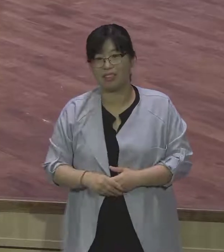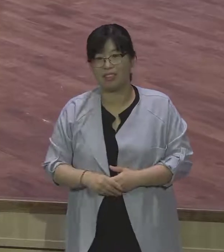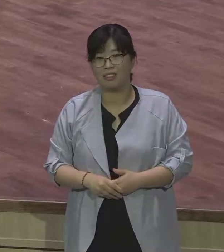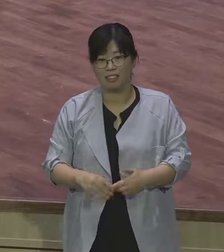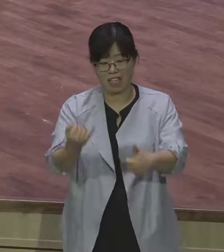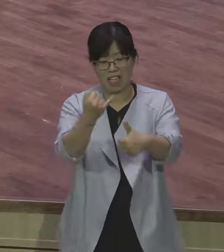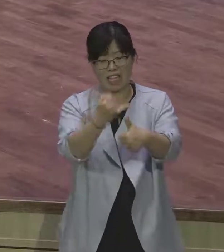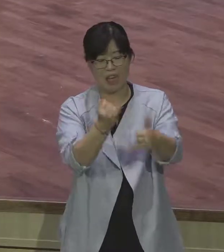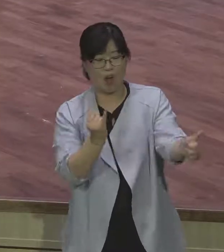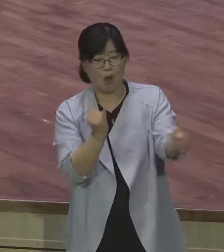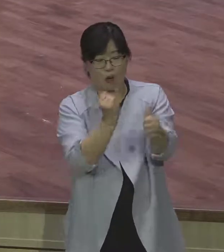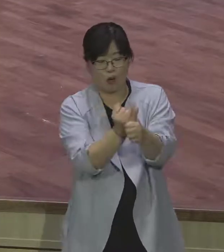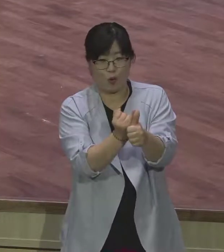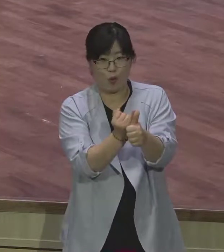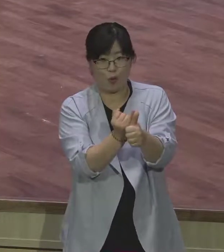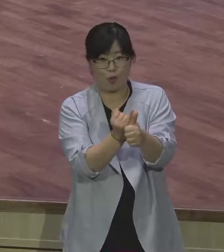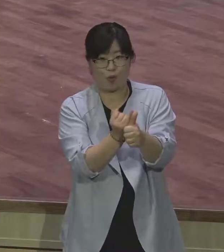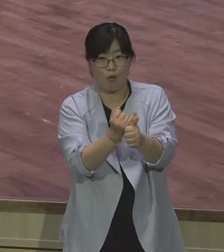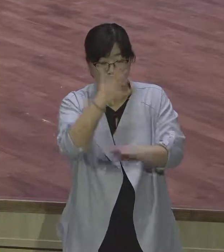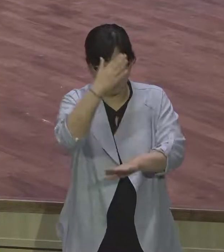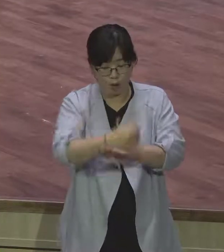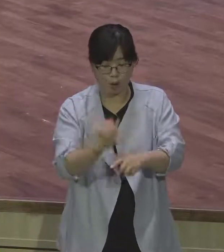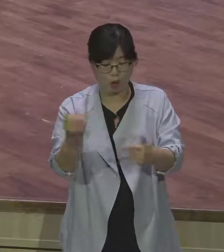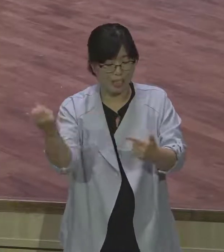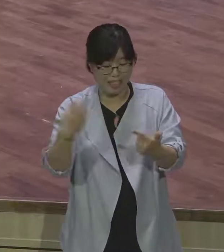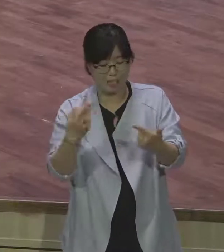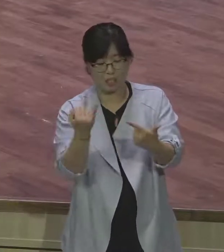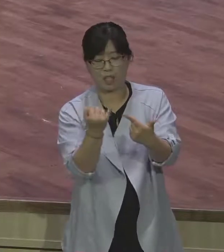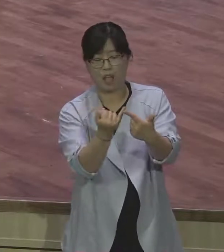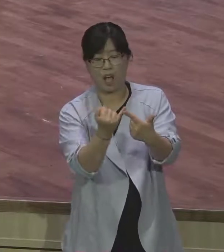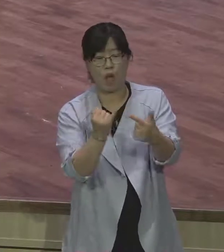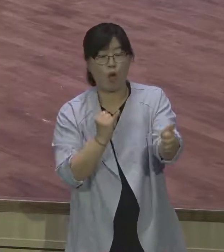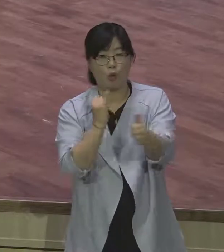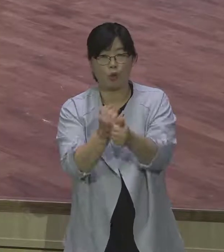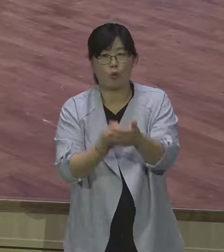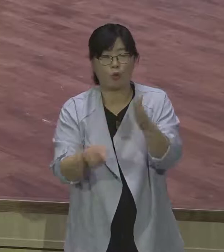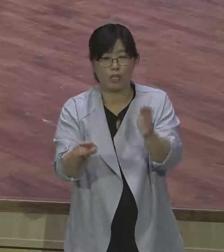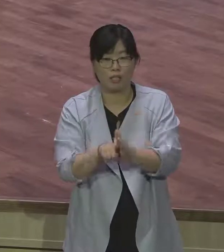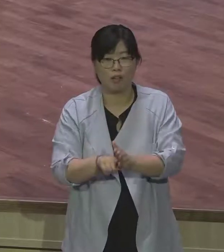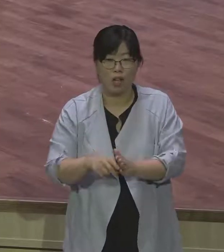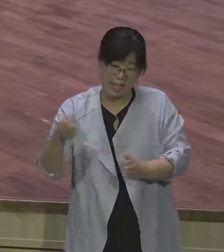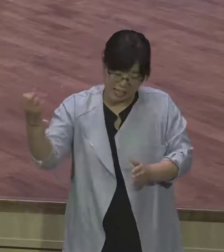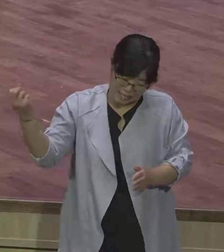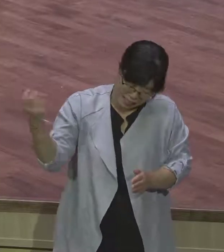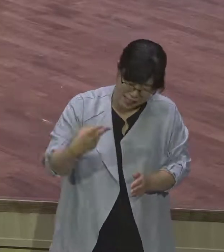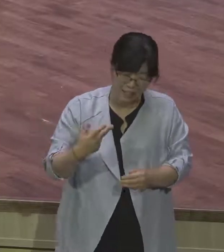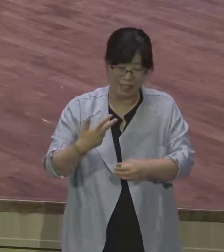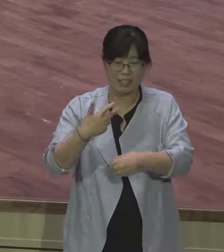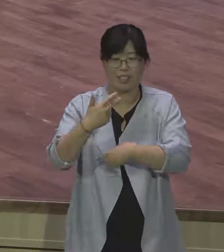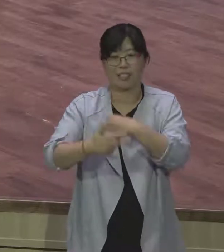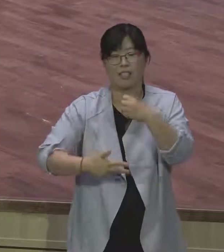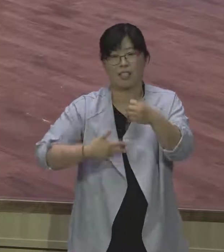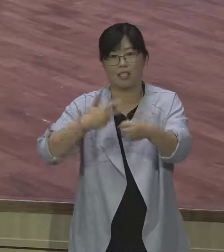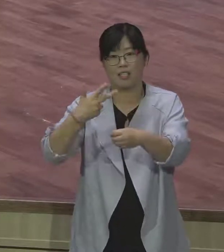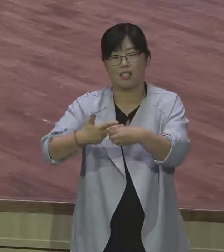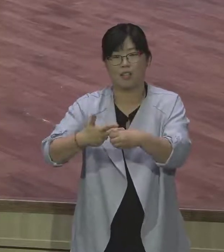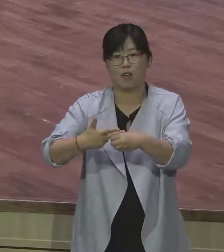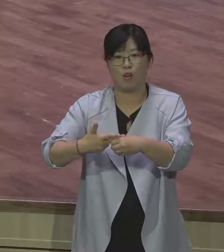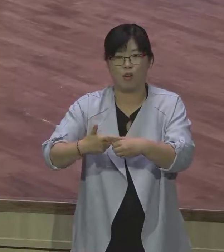20절을 보면 야곱이 라엘을 위해서 7년을 봉사하는데 라엘은 이 라엘을 사랑하는